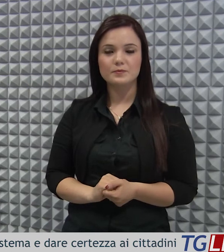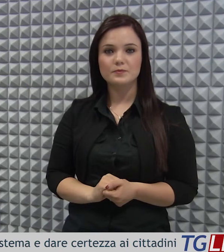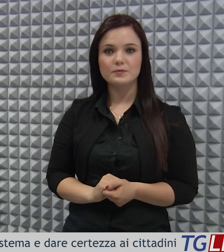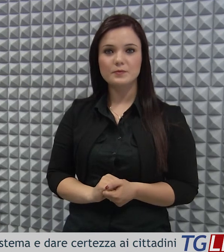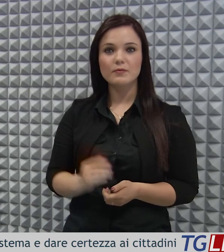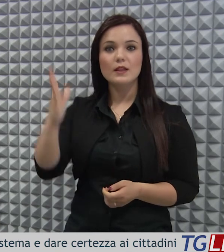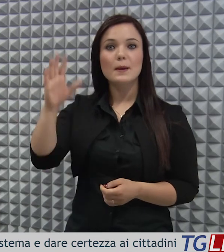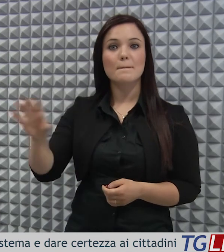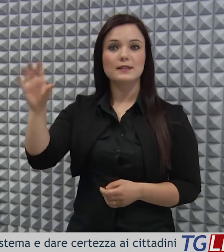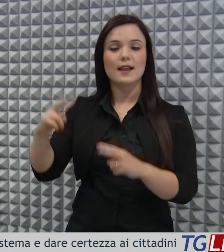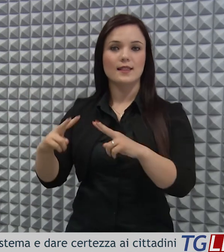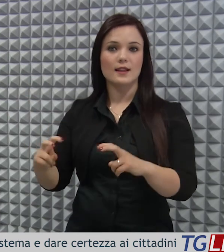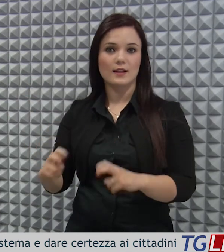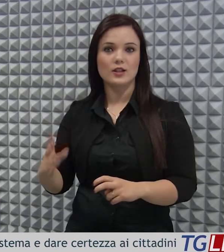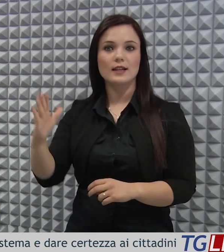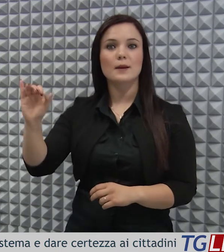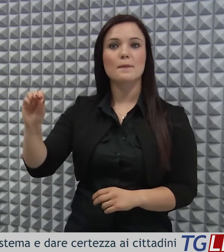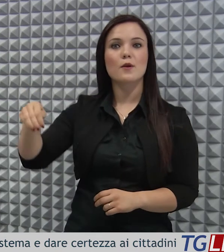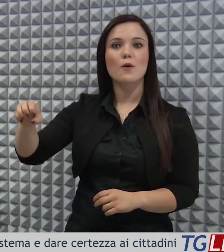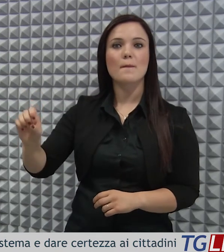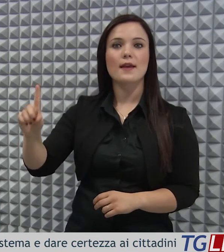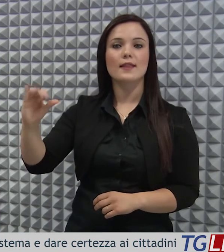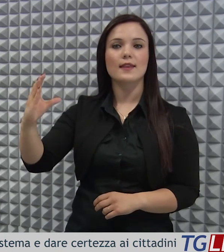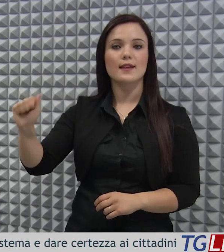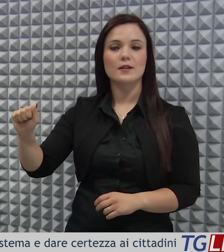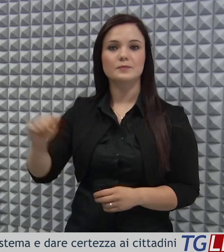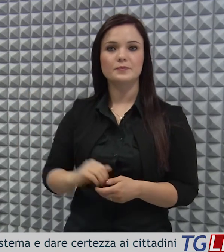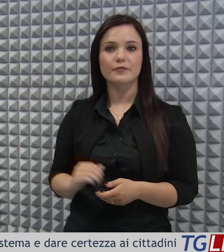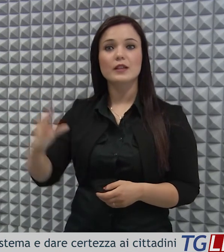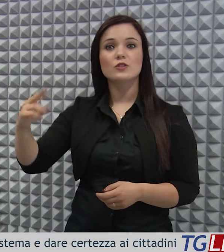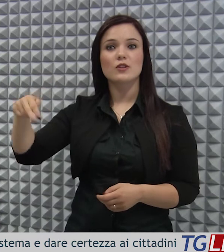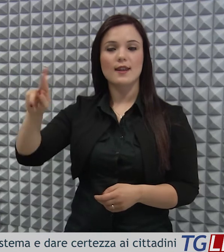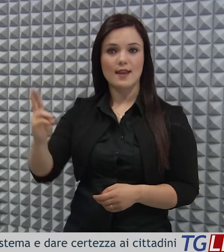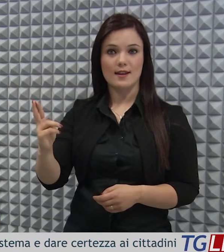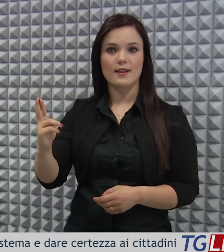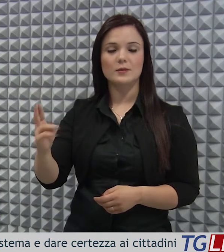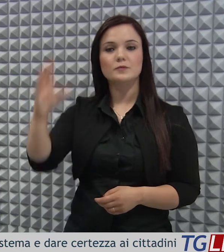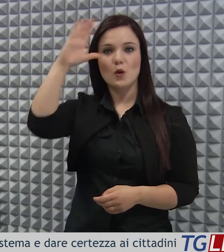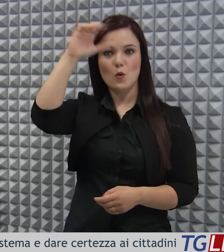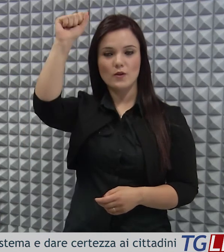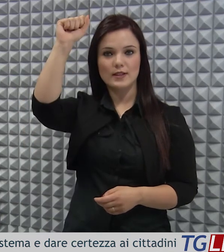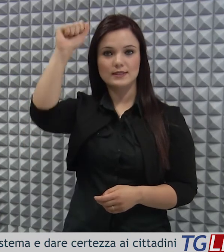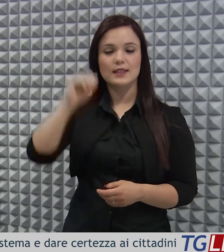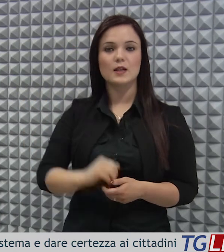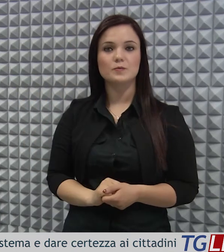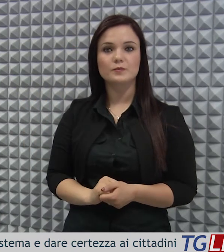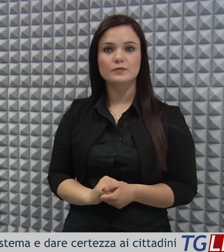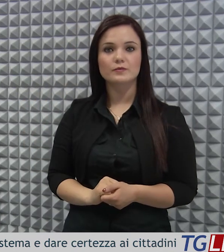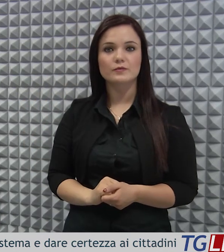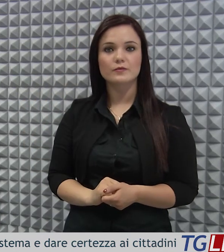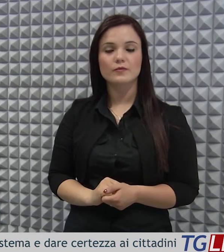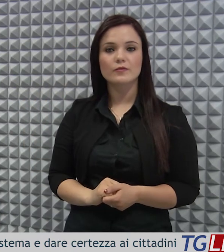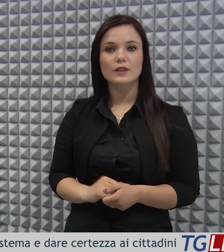e Basilicata Ricerca Biomedica. I CNR, l'Università